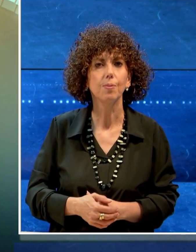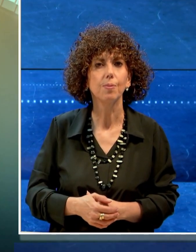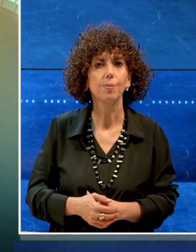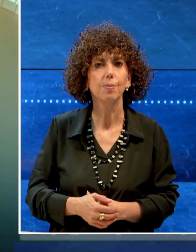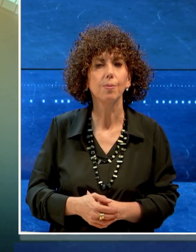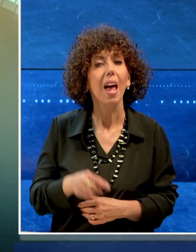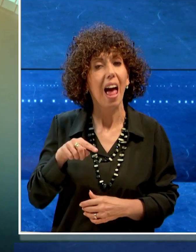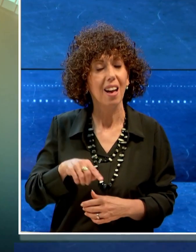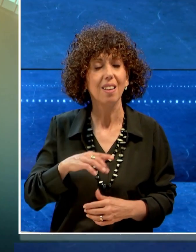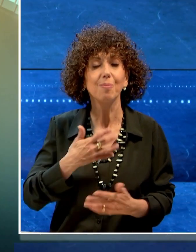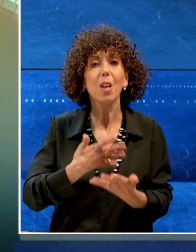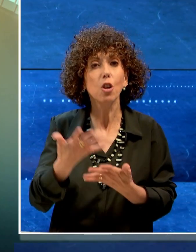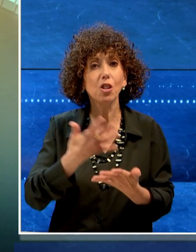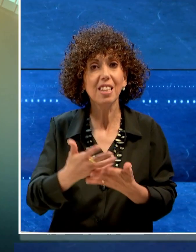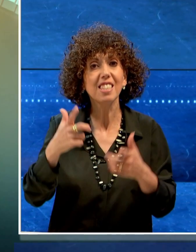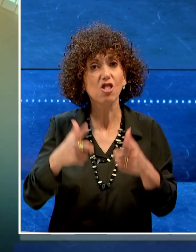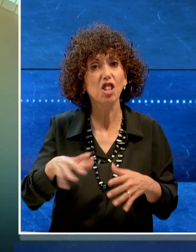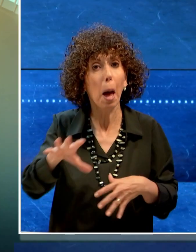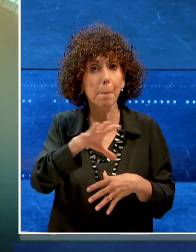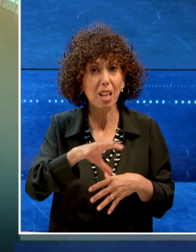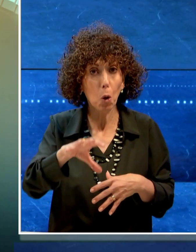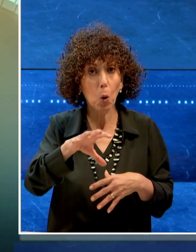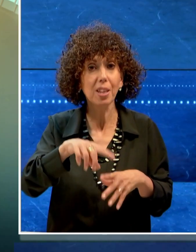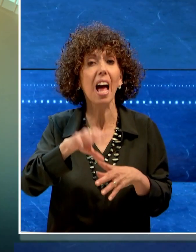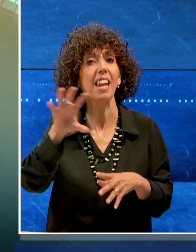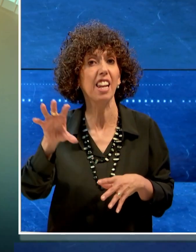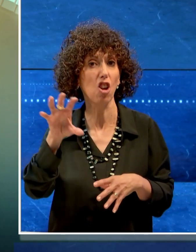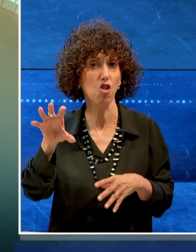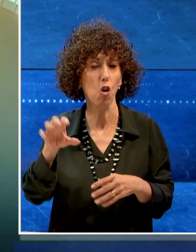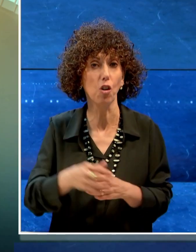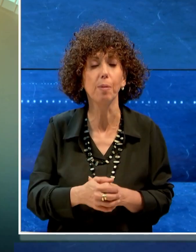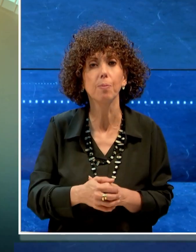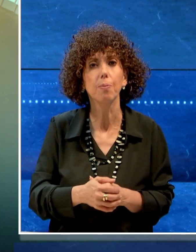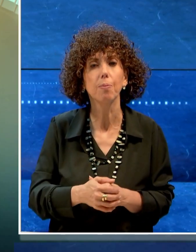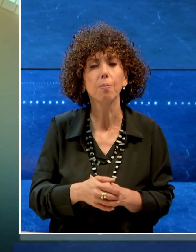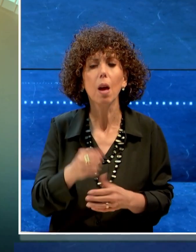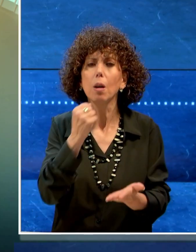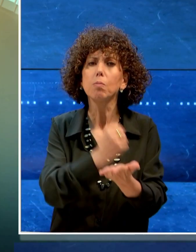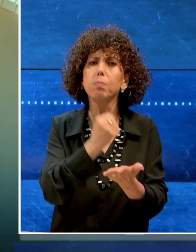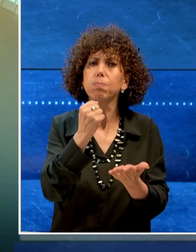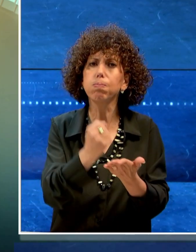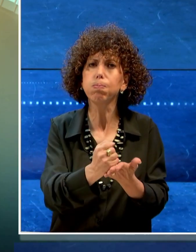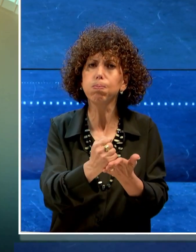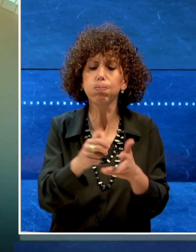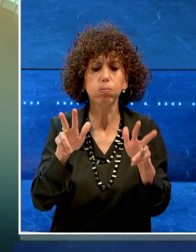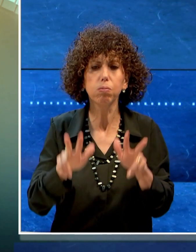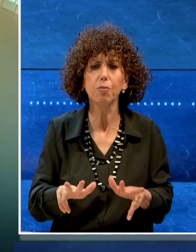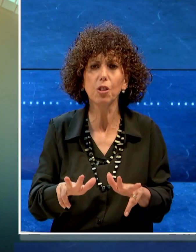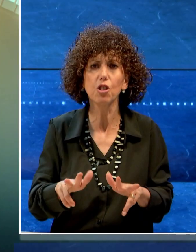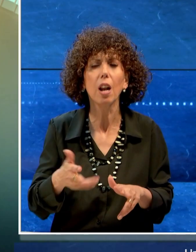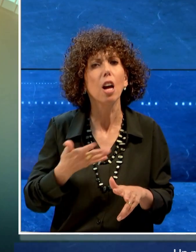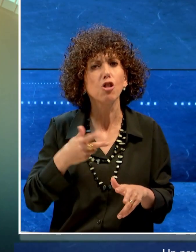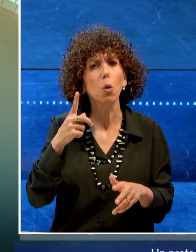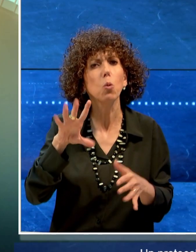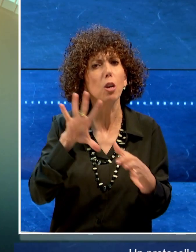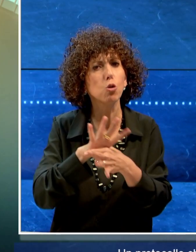E adesso le notizie dall'area metropolitana e dalla regione. Un protocollo che ufficializza l'esistenza di una